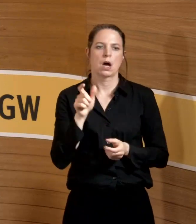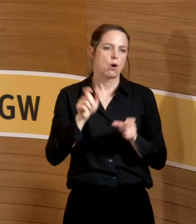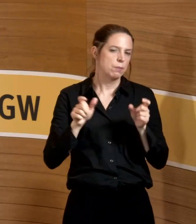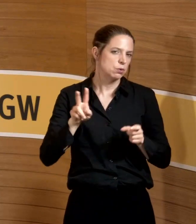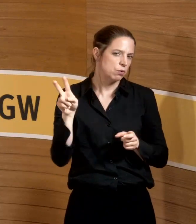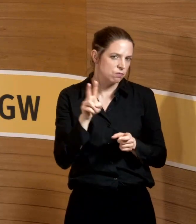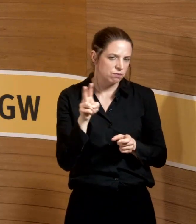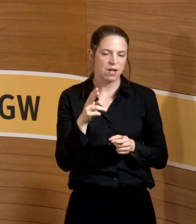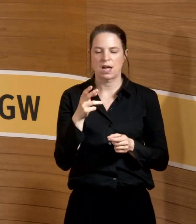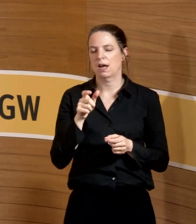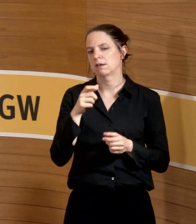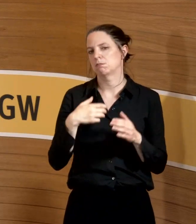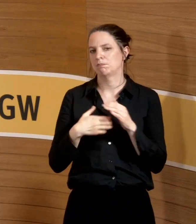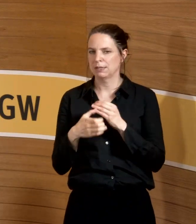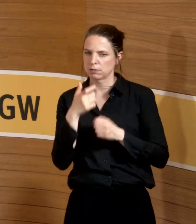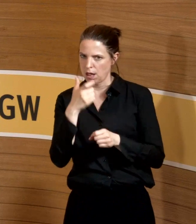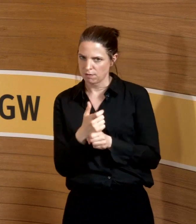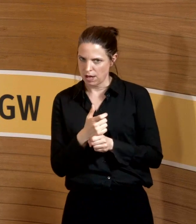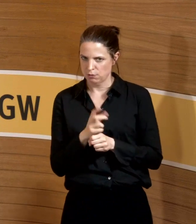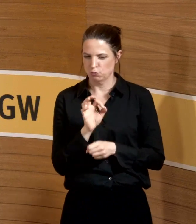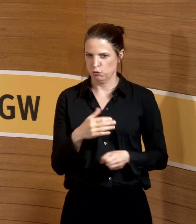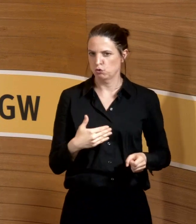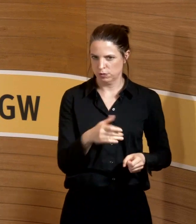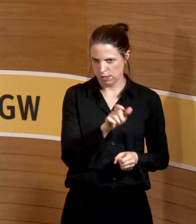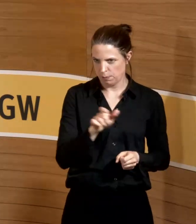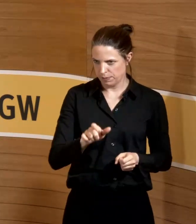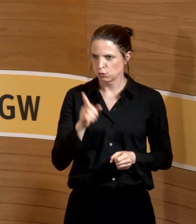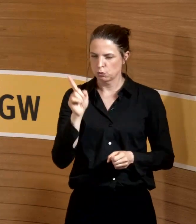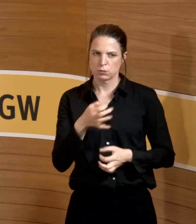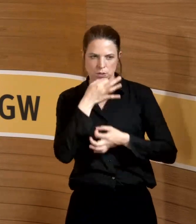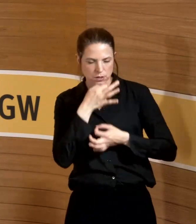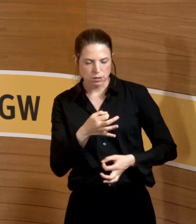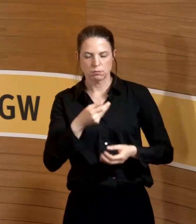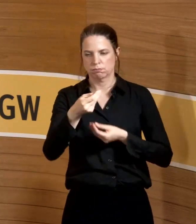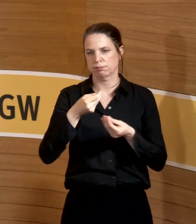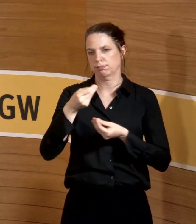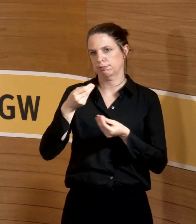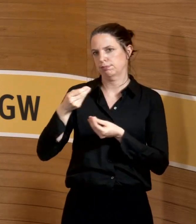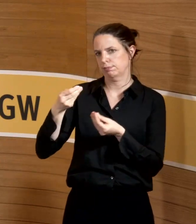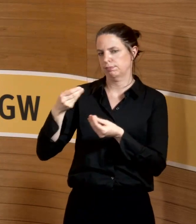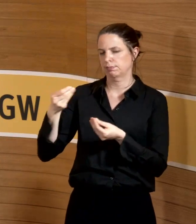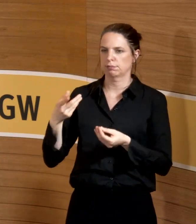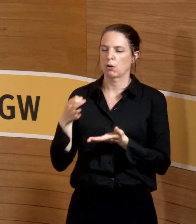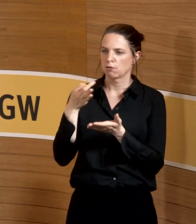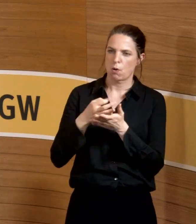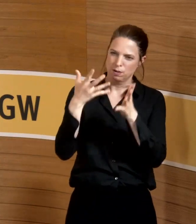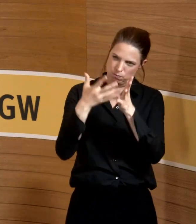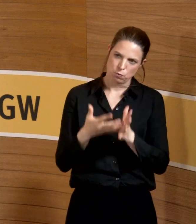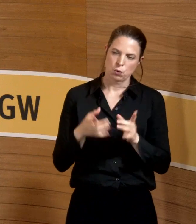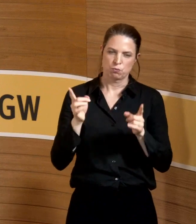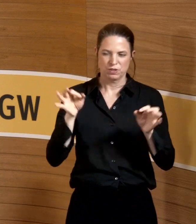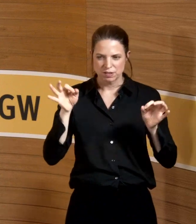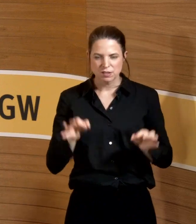personalverantwortlich sind, für die Schwangeren hinsetzen muss, das durchkauen muss und raten muss, auch vor Ort mal schauen, wie ist die